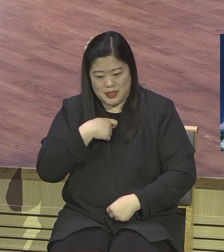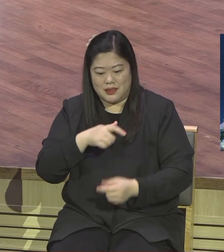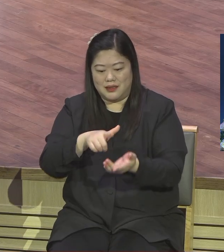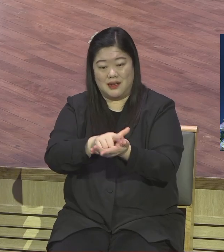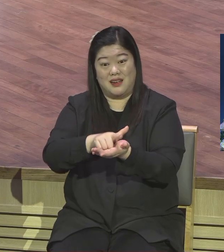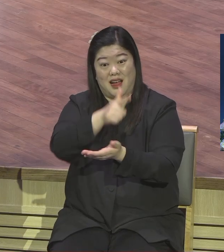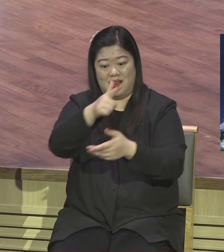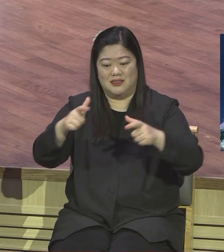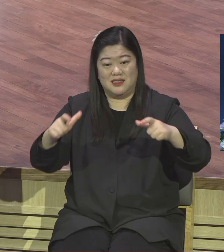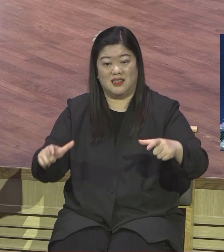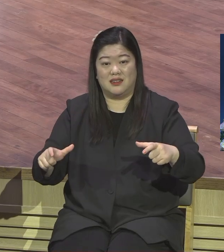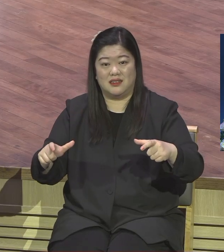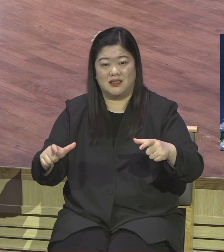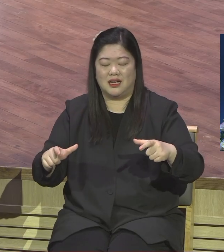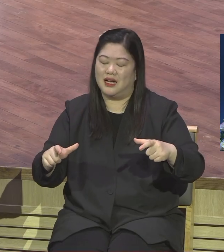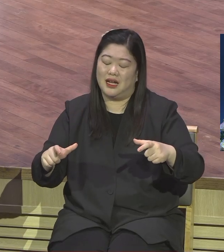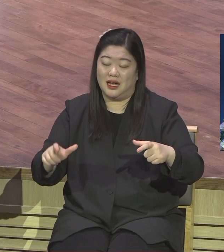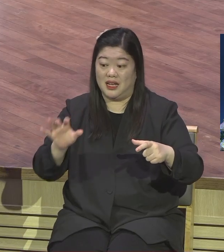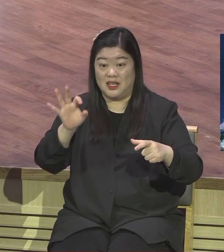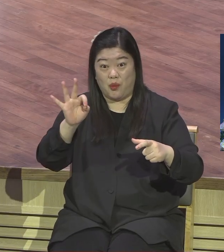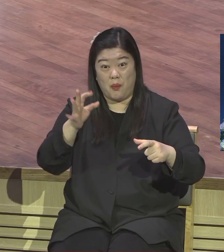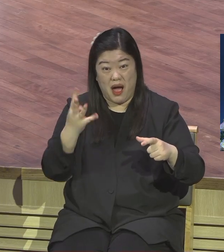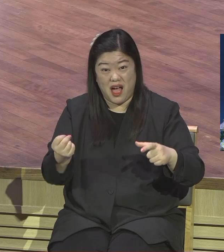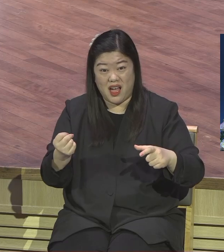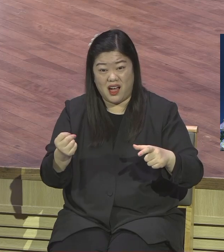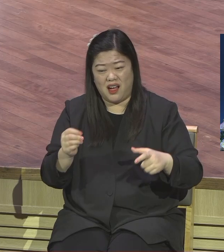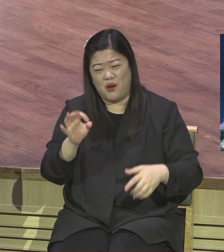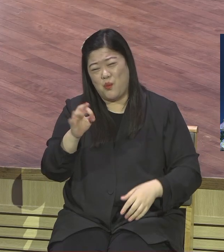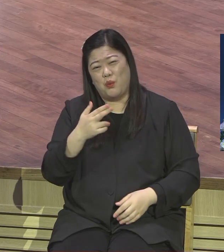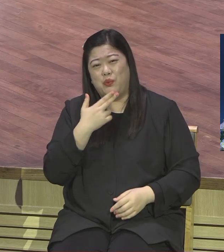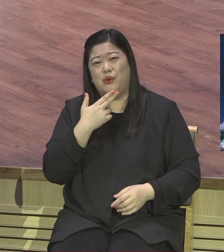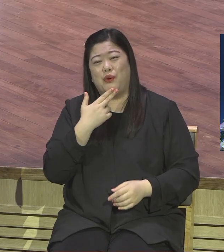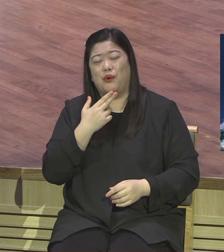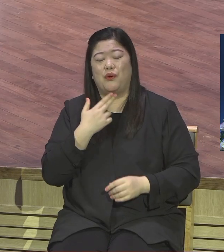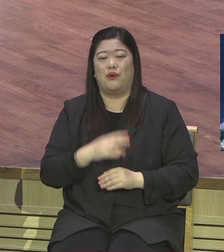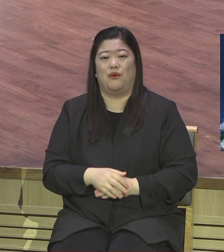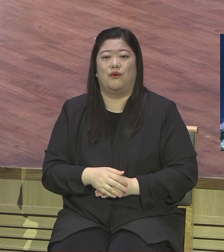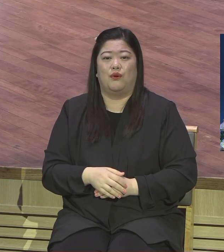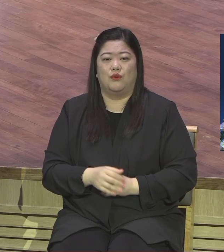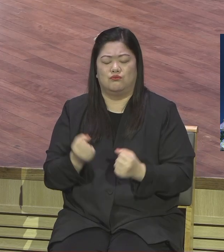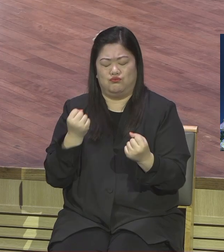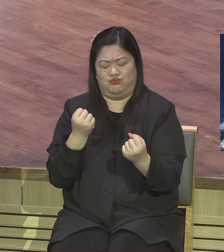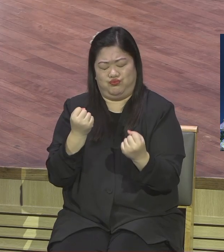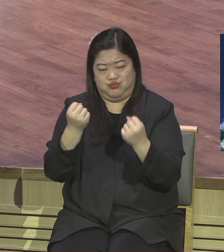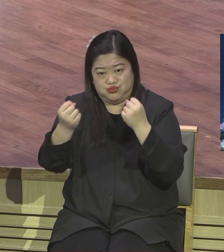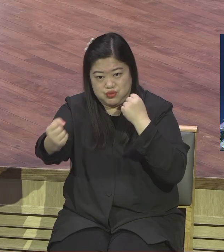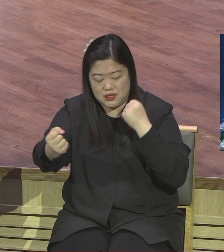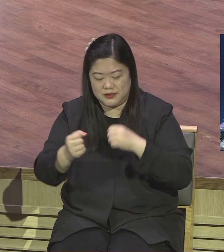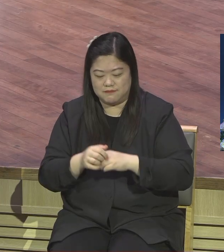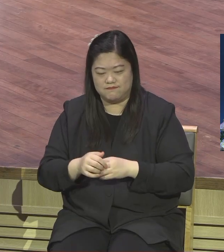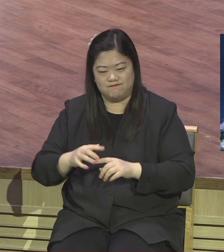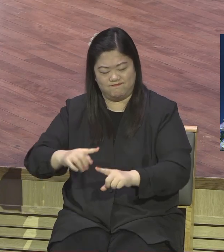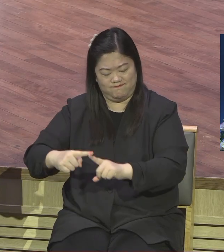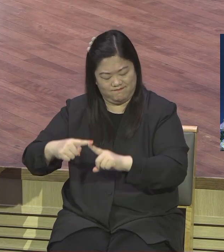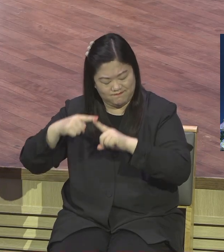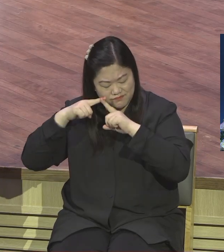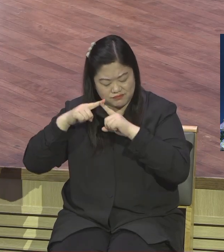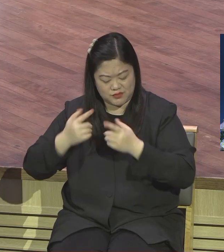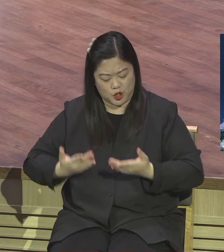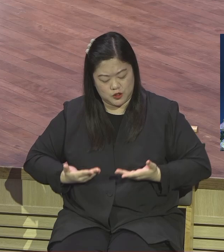참 약한 자들인데 참 없는 자들인데 이 약한 자들 들어서 강한 자를 부끄럽게